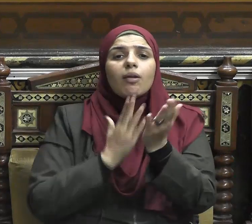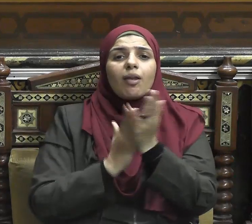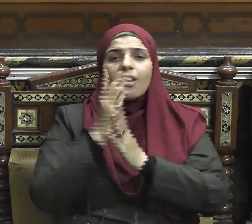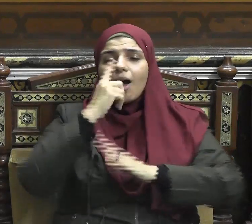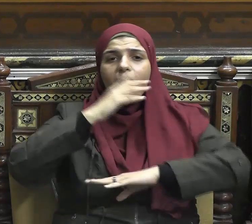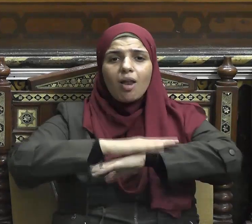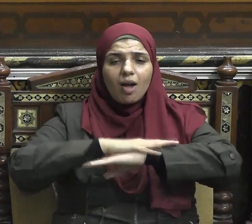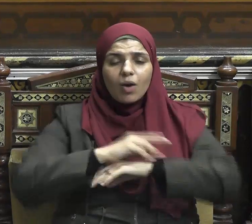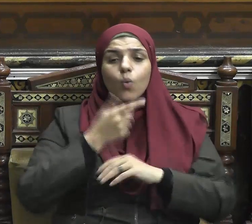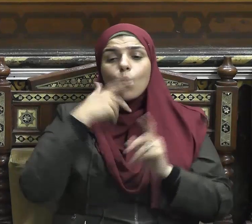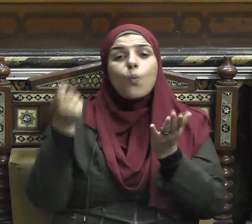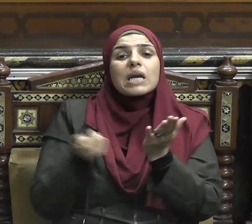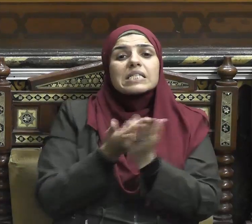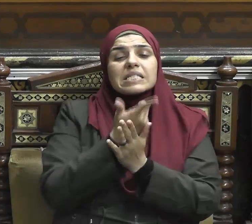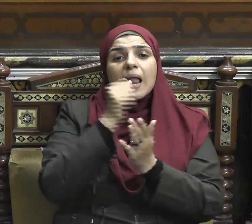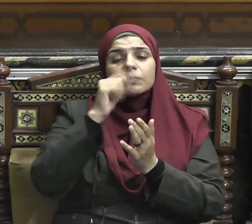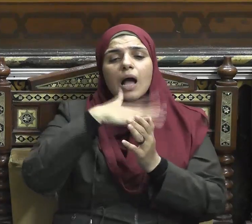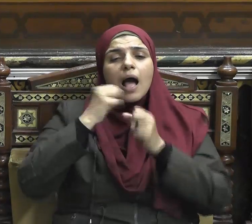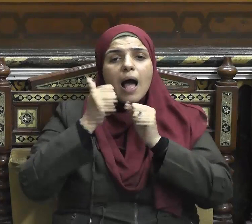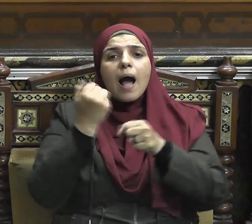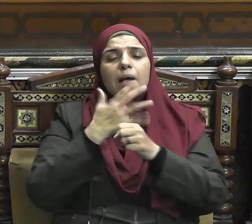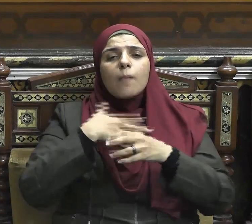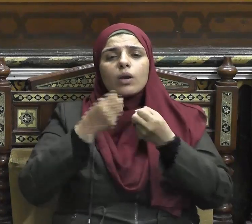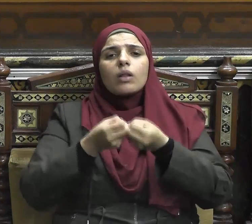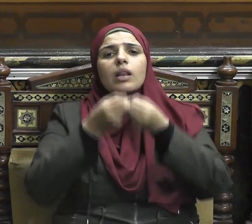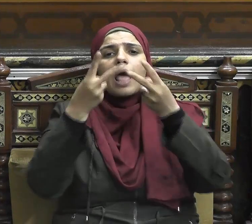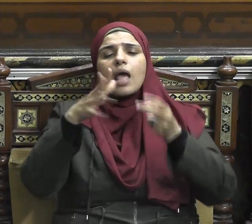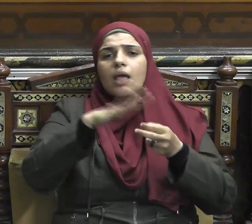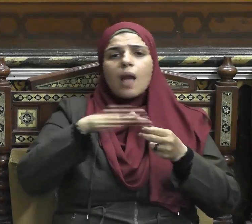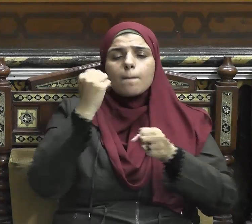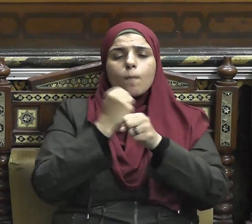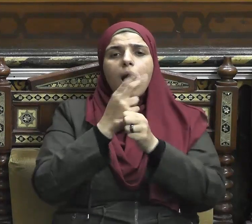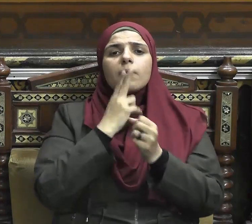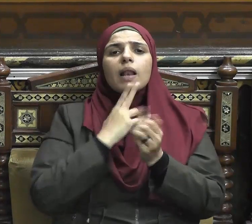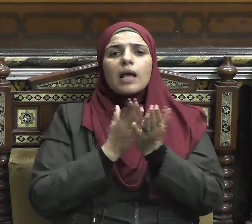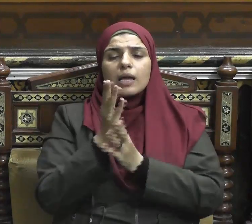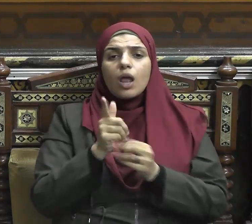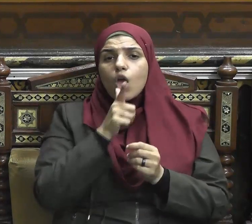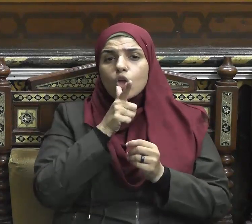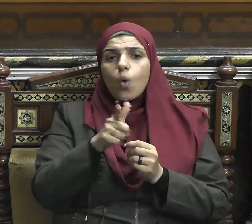التي تعود على المجتمع بالخير والأمان والسلام